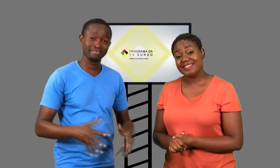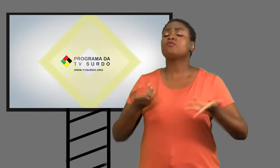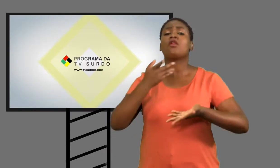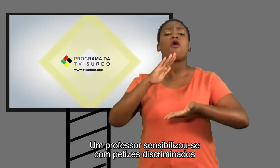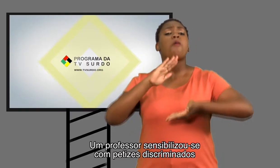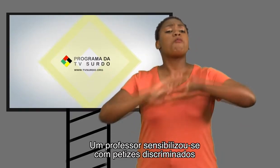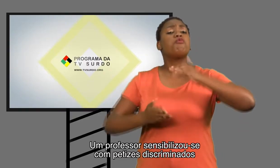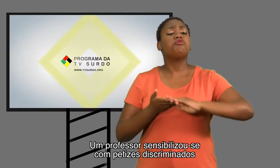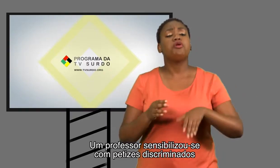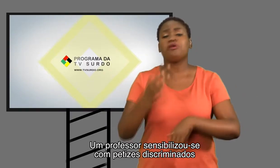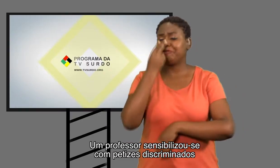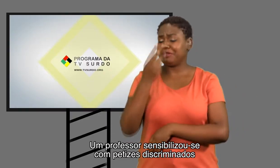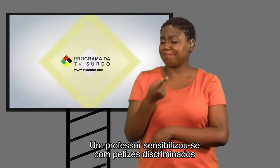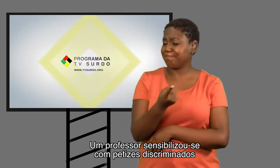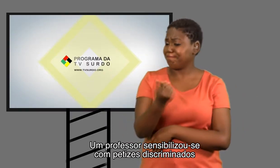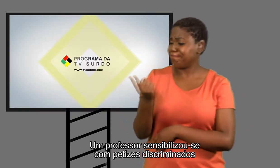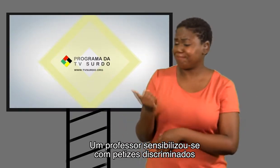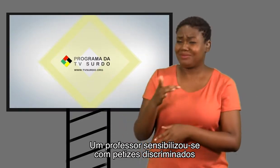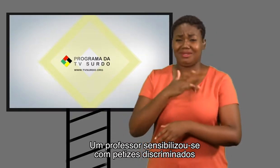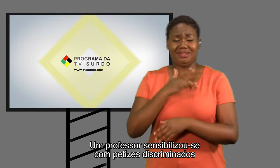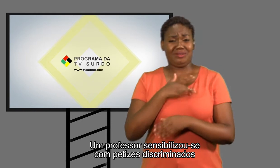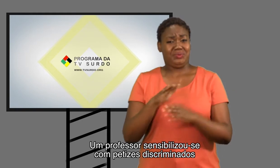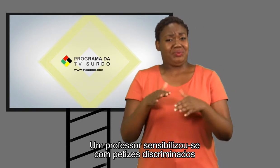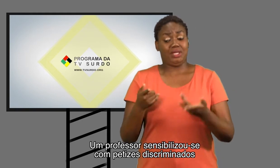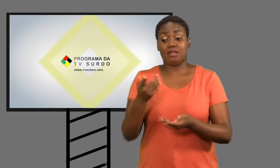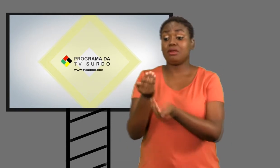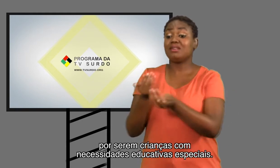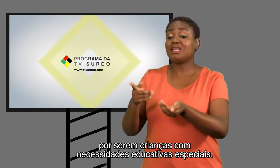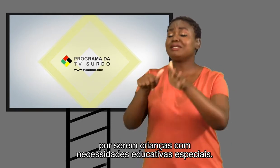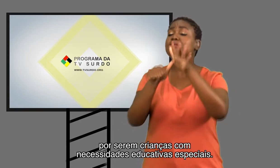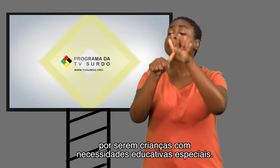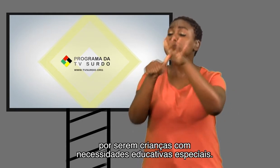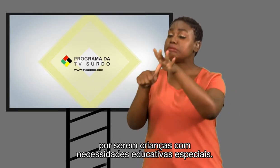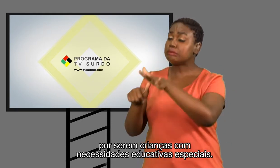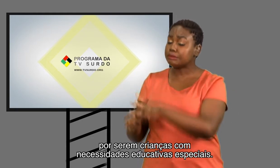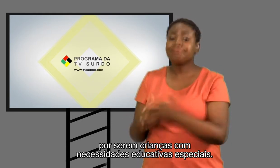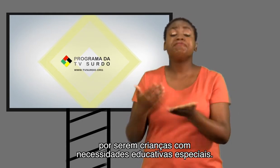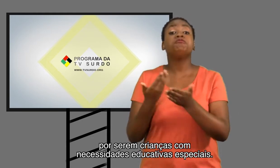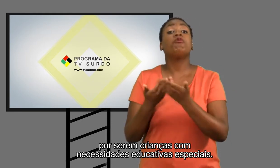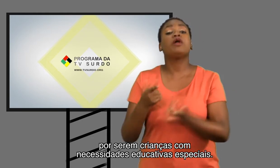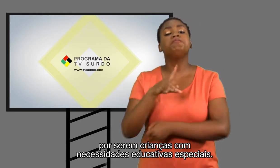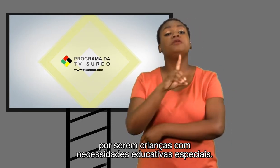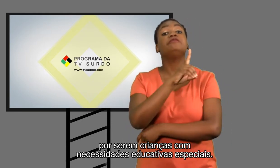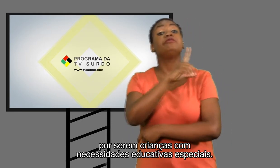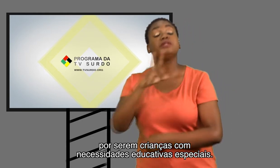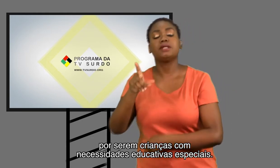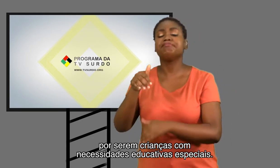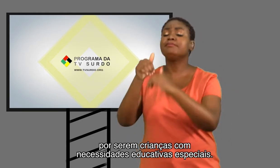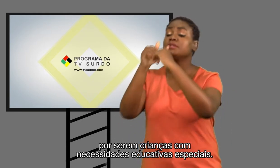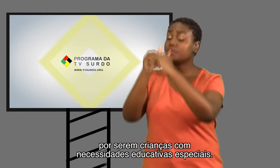Um professor sensibilizou-se com petidos e discriminados por serem crianças com necessidades educativas especiais.